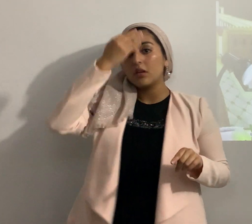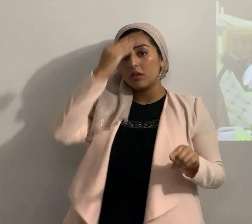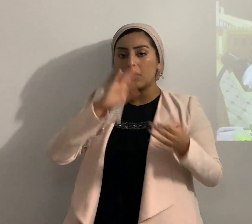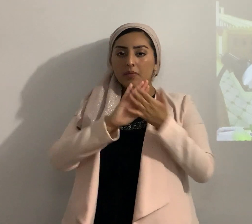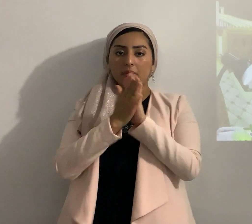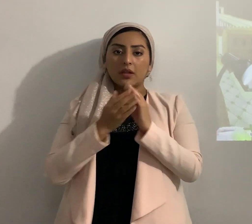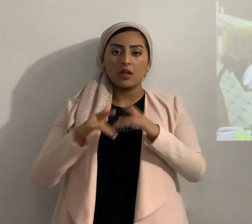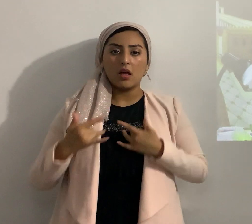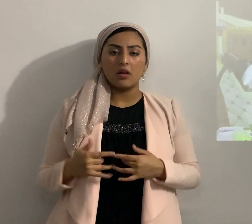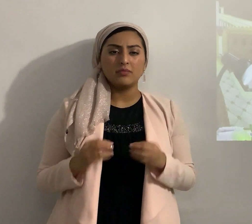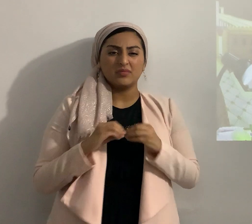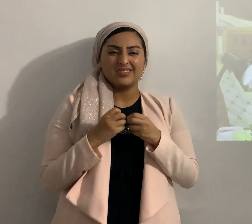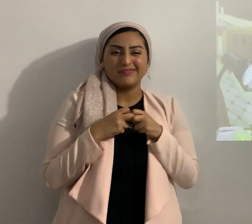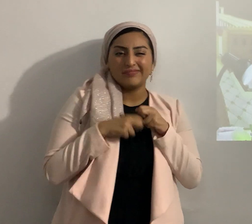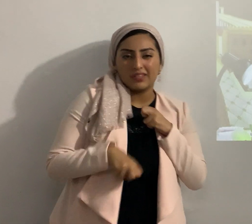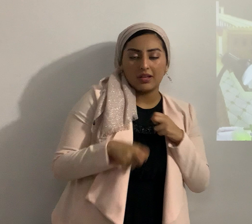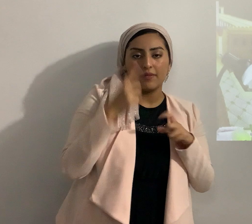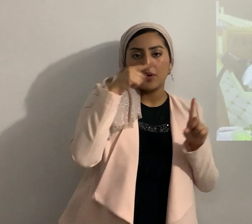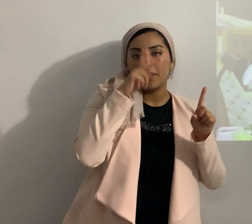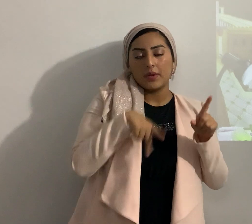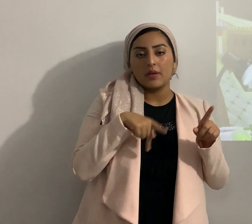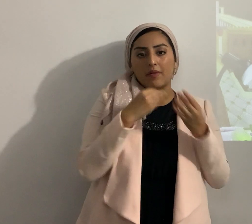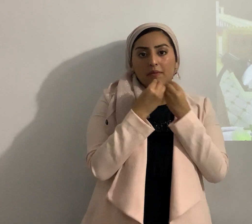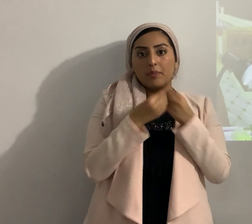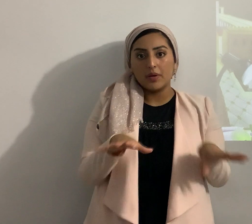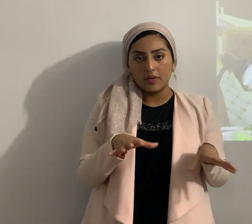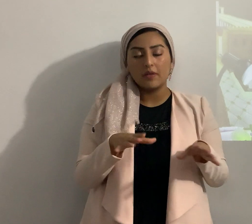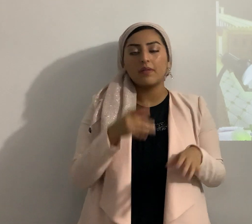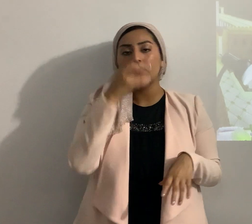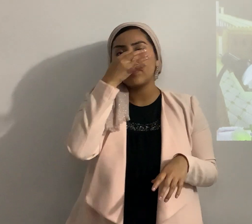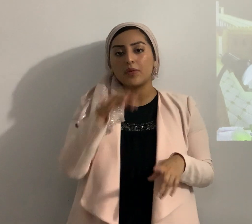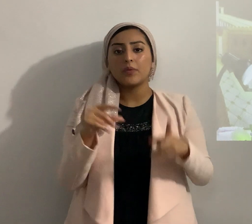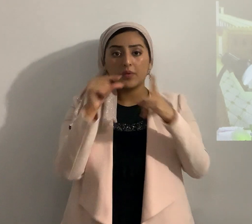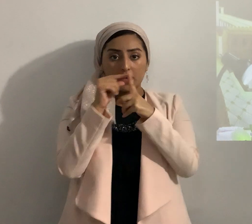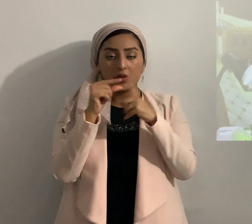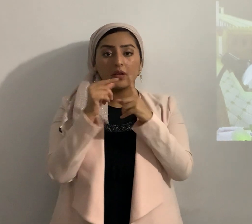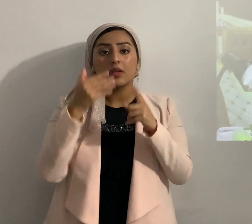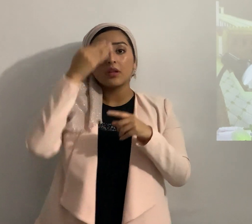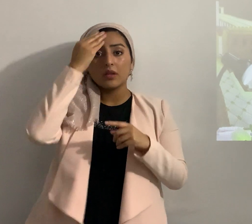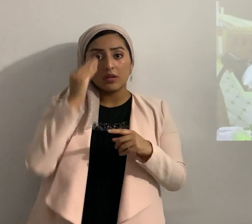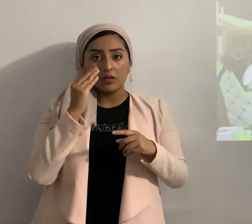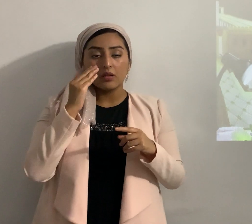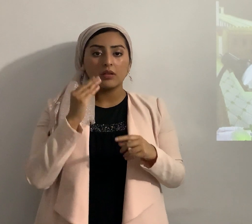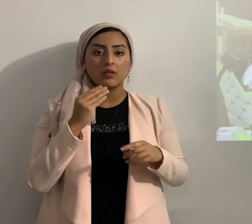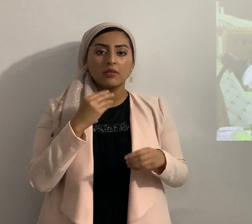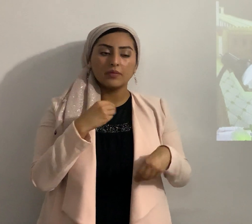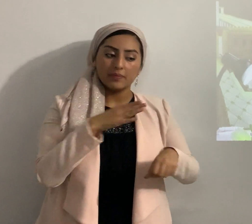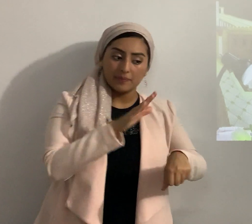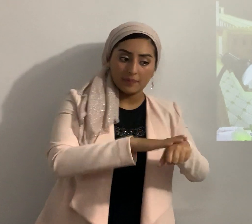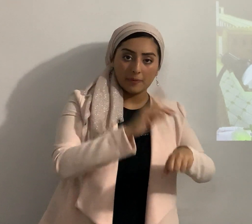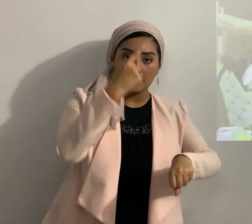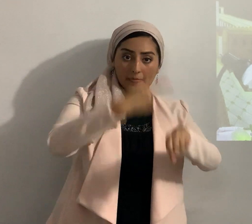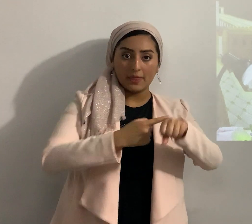el corazón para que la gente se pierda en pocas palabras el eterno habla una vez habla dos veces